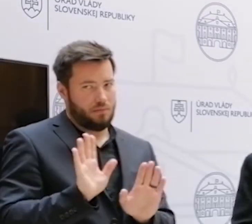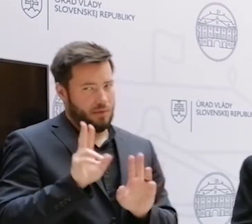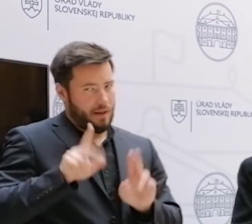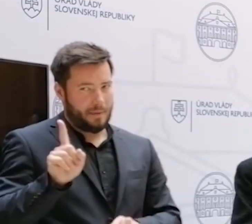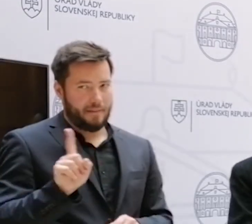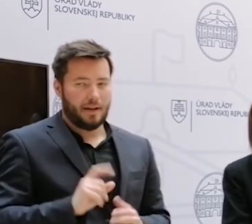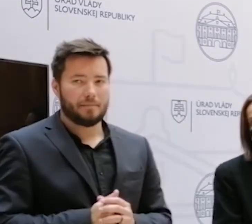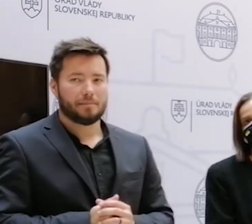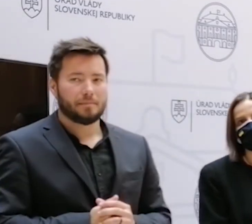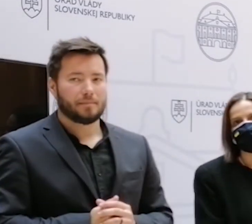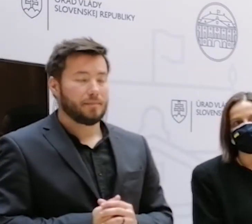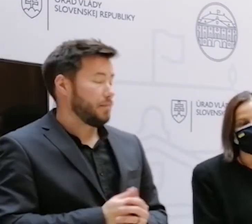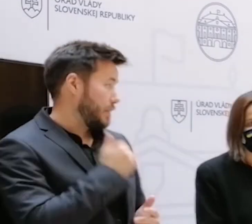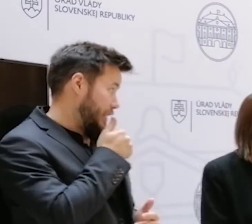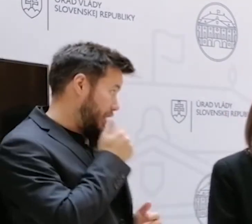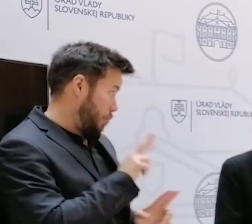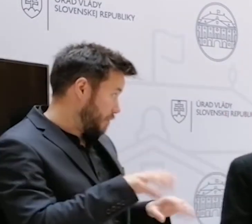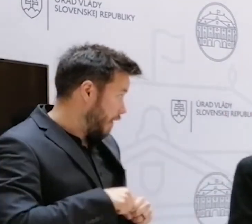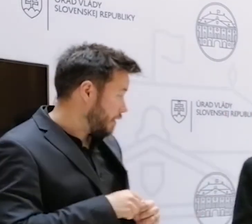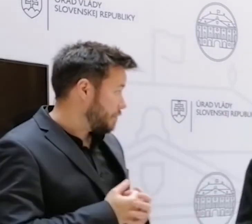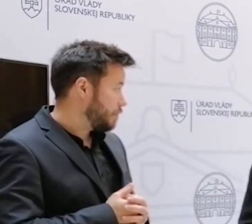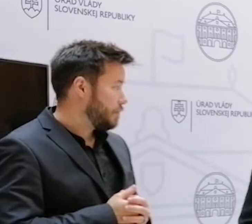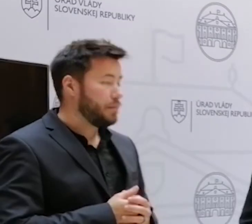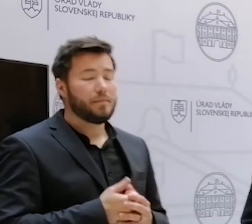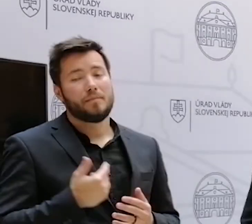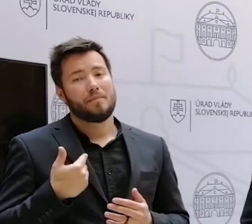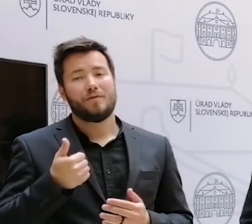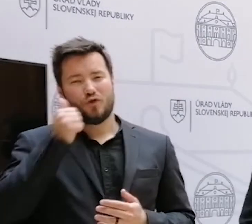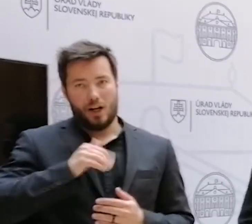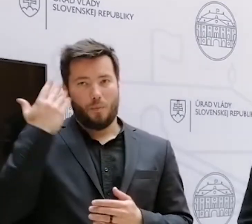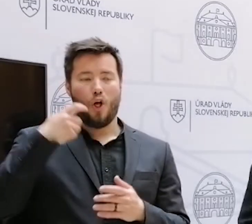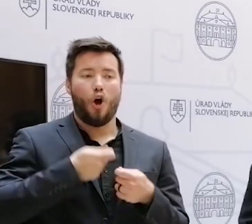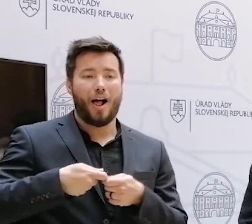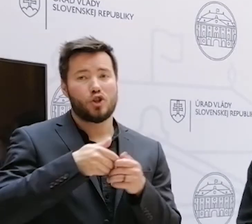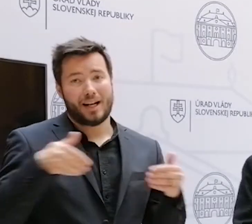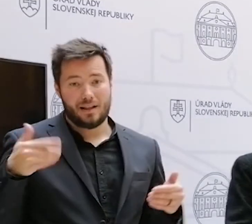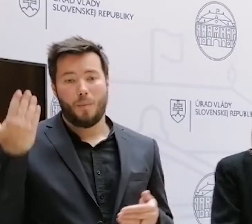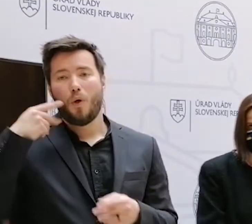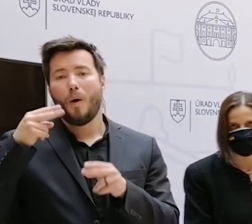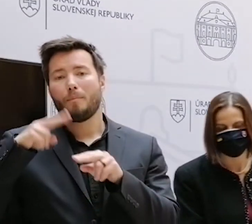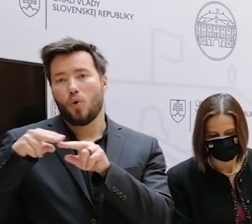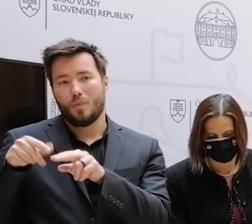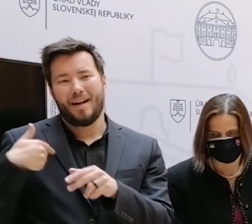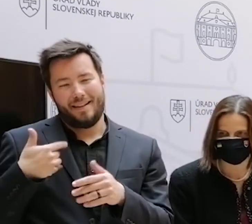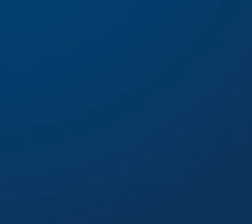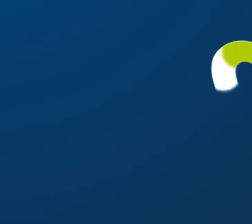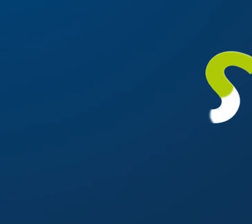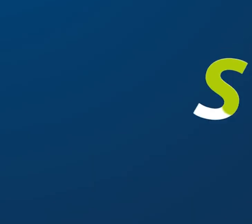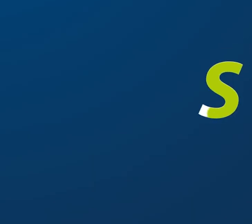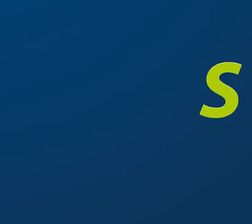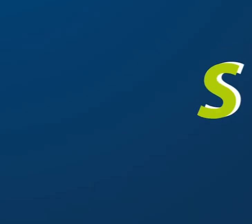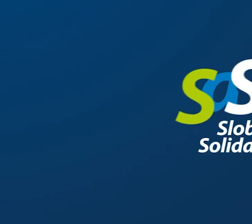nie je pravda. A zajtra to teda už bude? Nevolal som na koaličnej rade, ktorá bola včera, kde sa dohodol postup. Ok, ďakujem. Dobre.